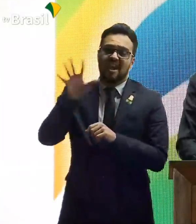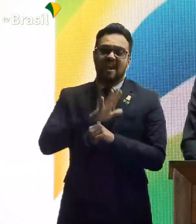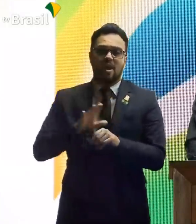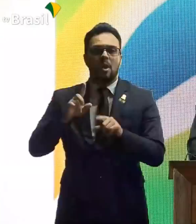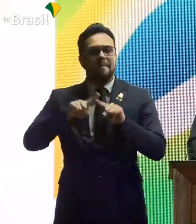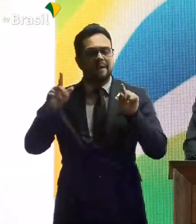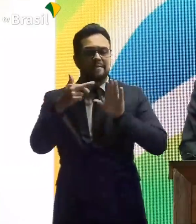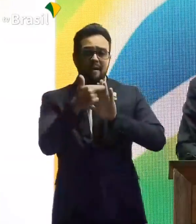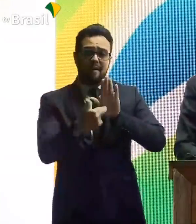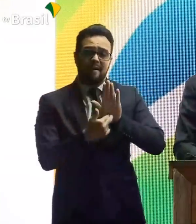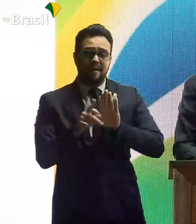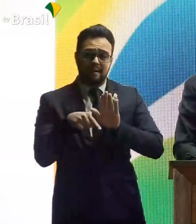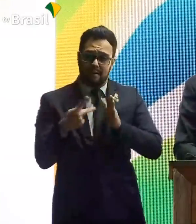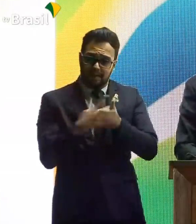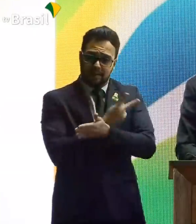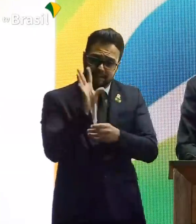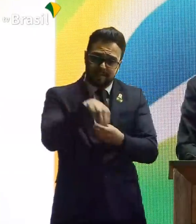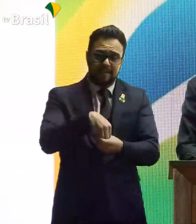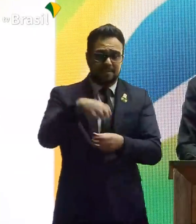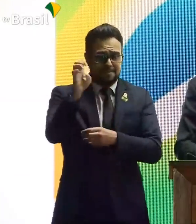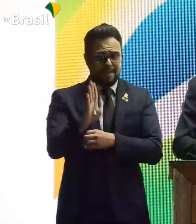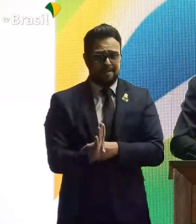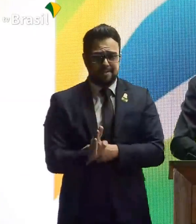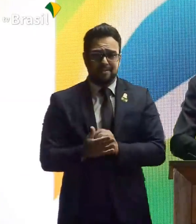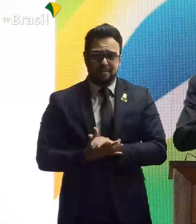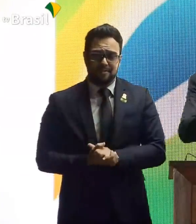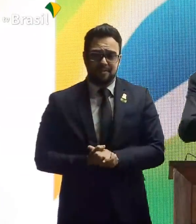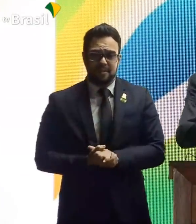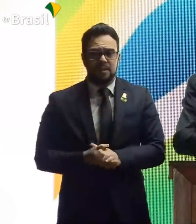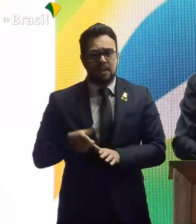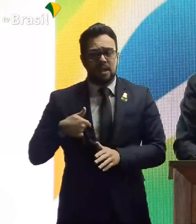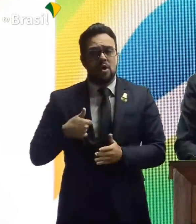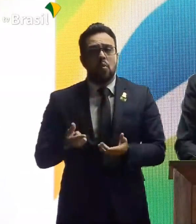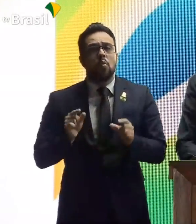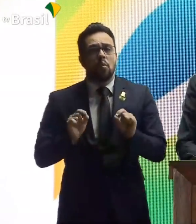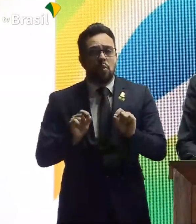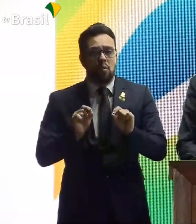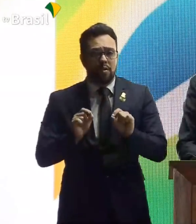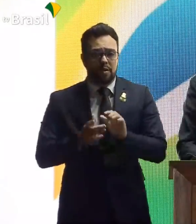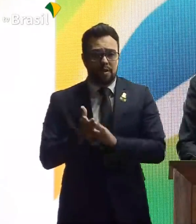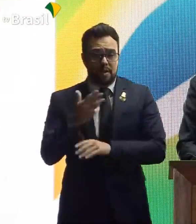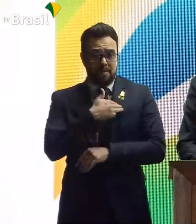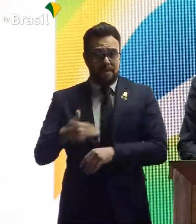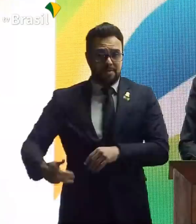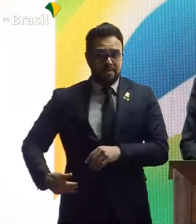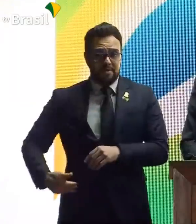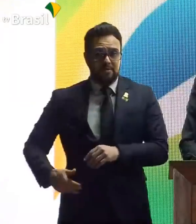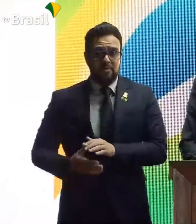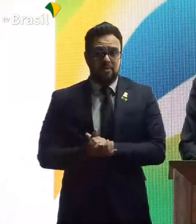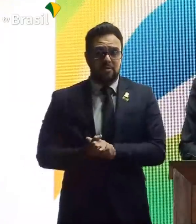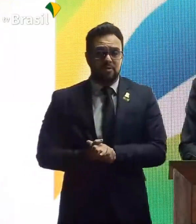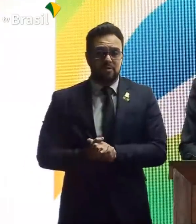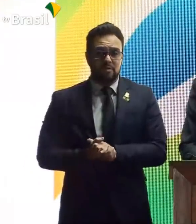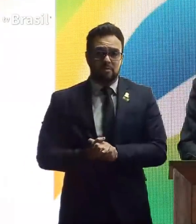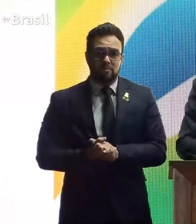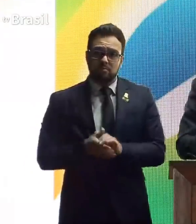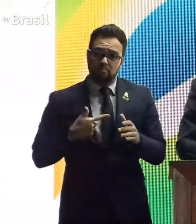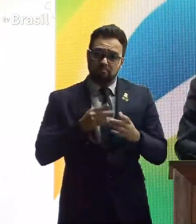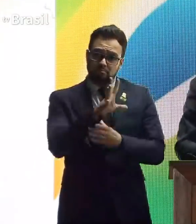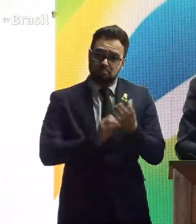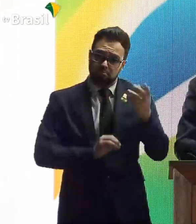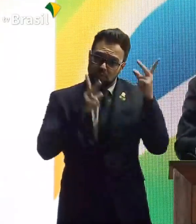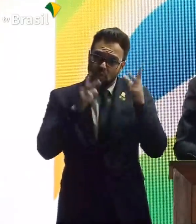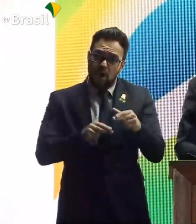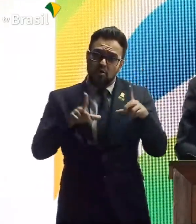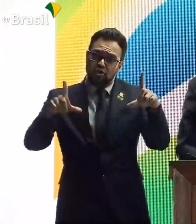como regra, é isso que acontece no Brasil. Vou determinar na próxima, diminuir, procedimento parecido. O que